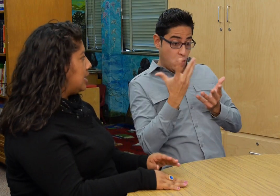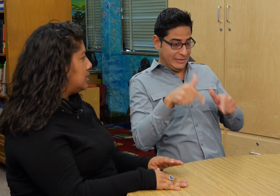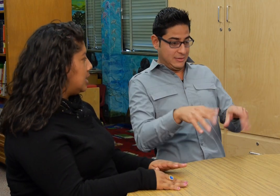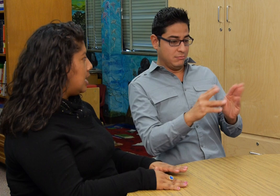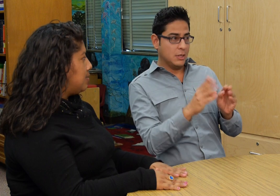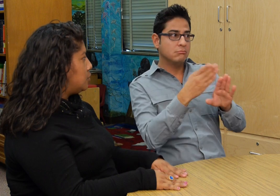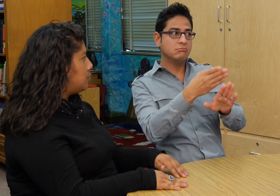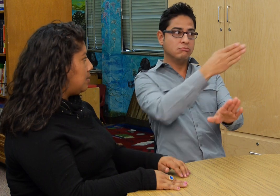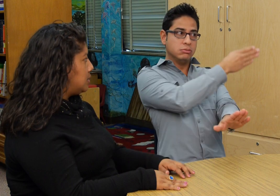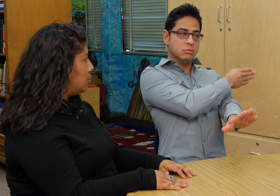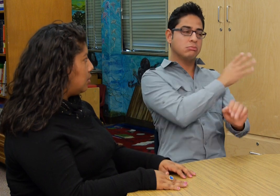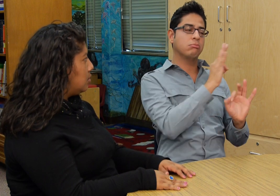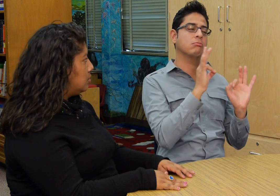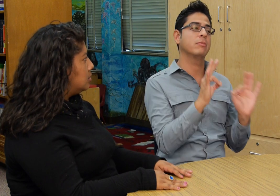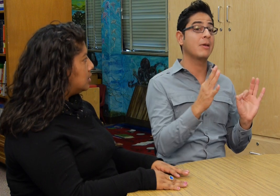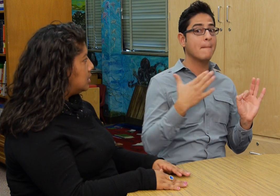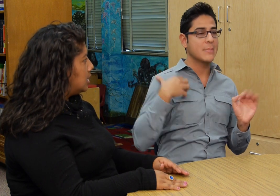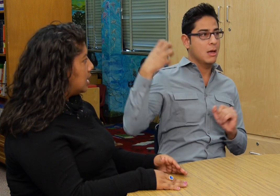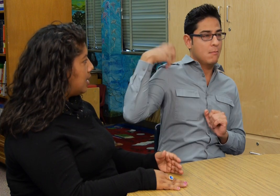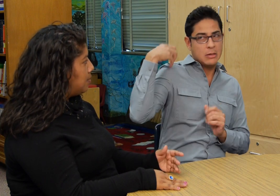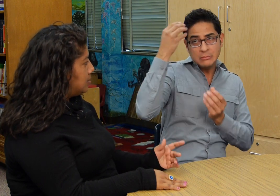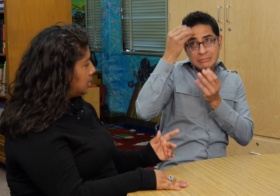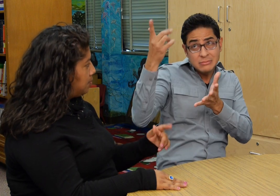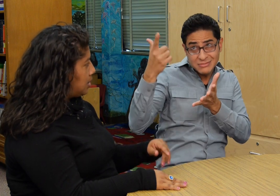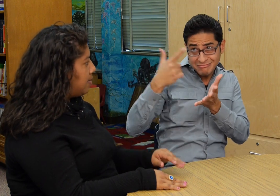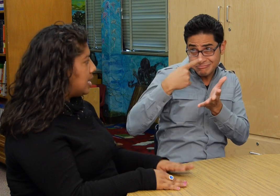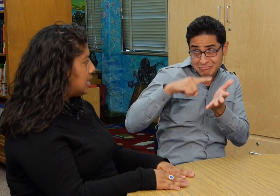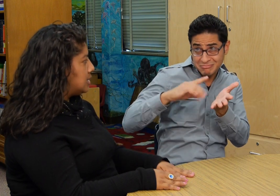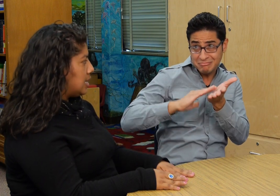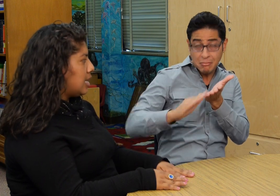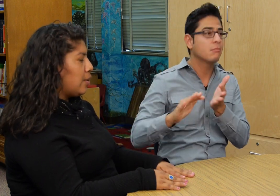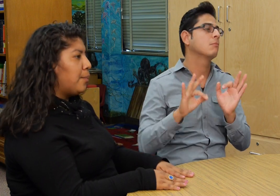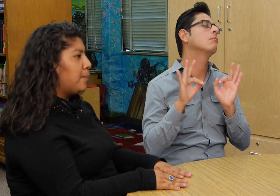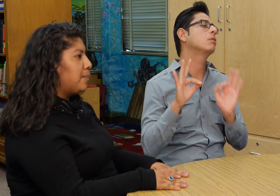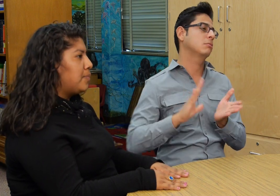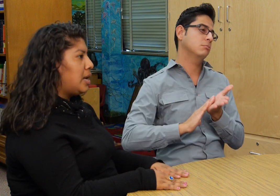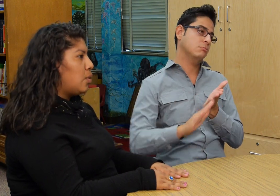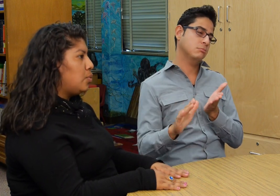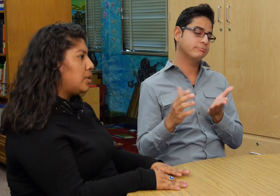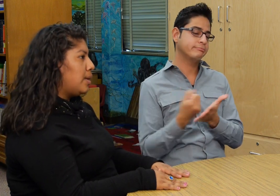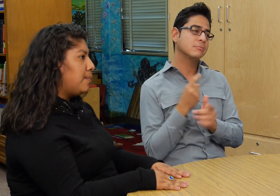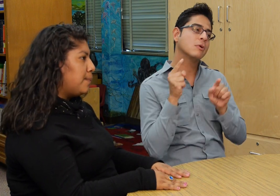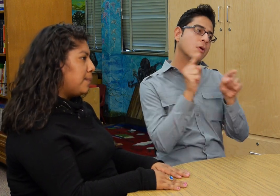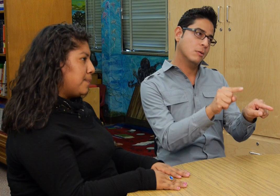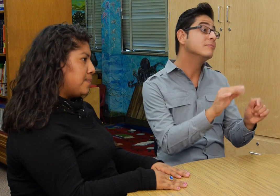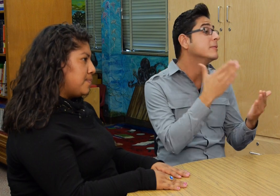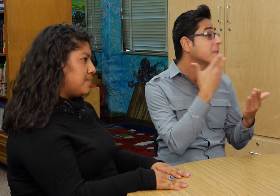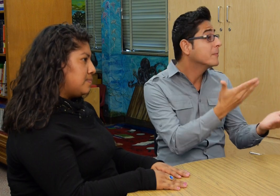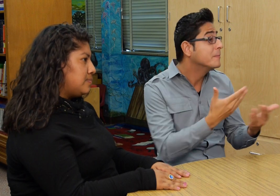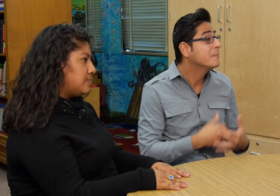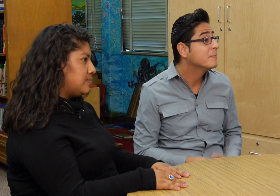poder decirle a mi supervisor este que si podía venir este día a la junta